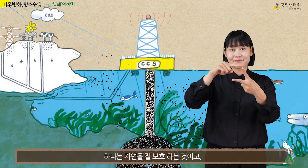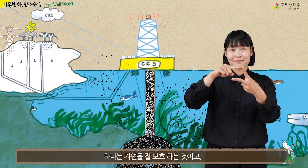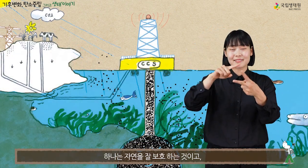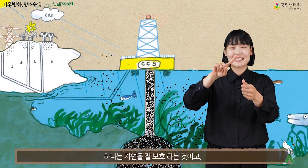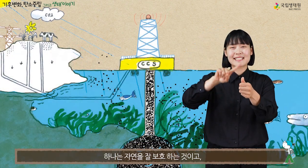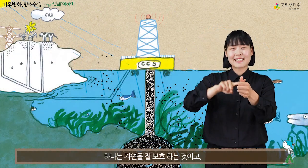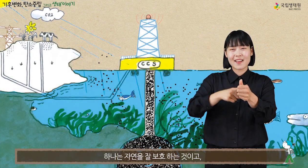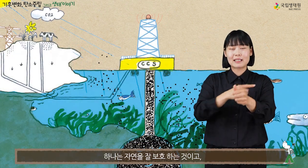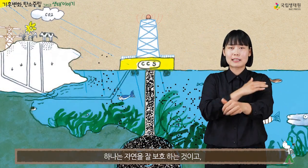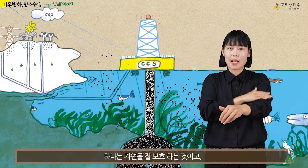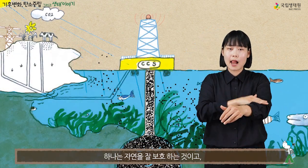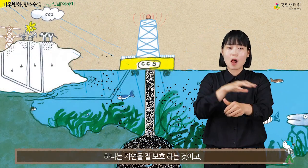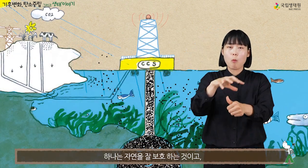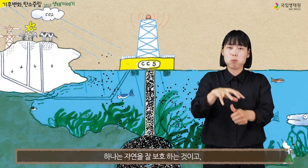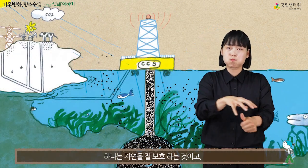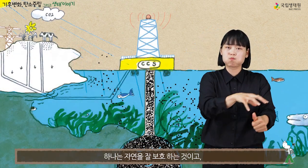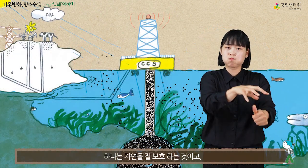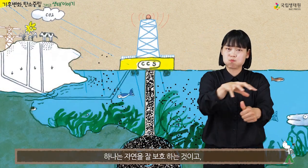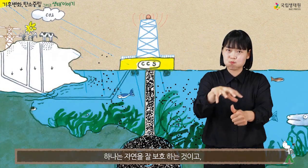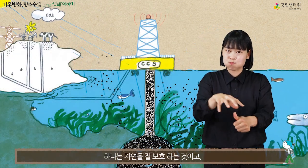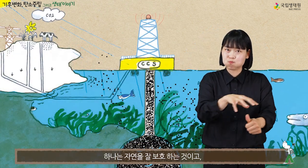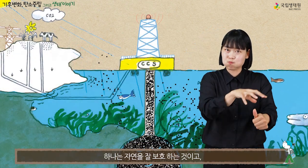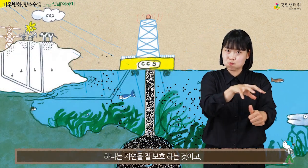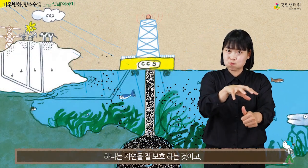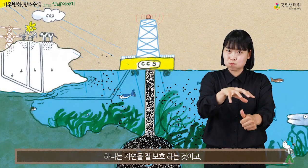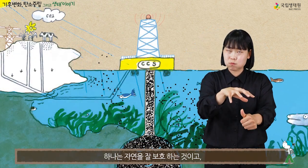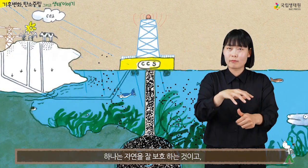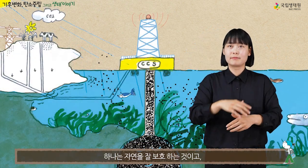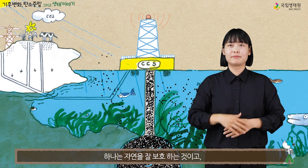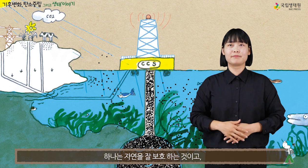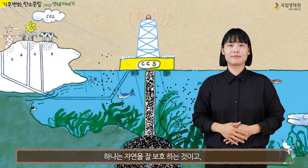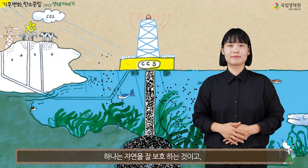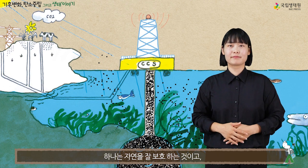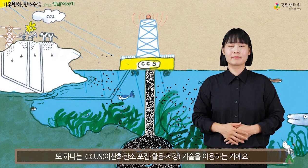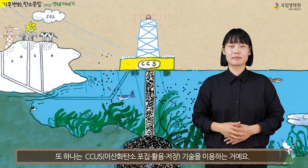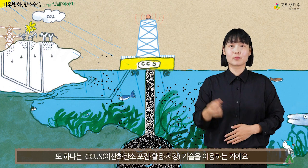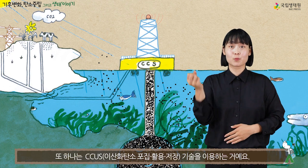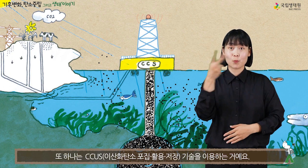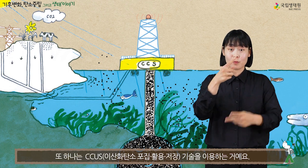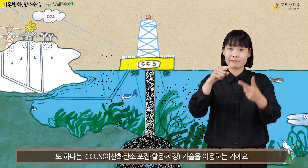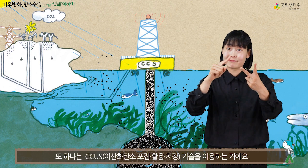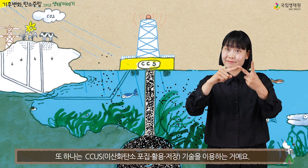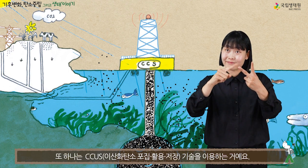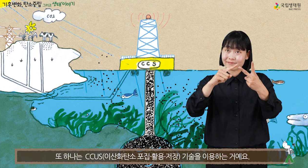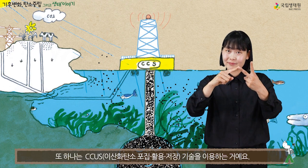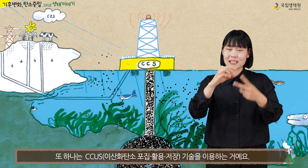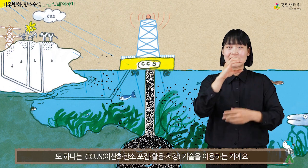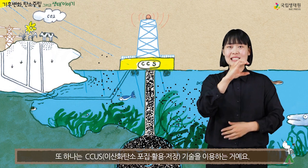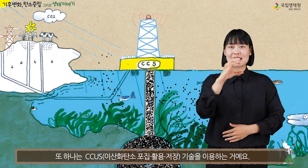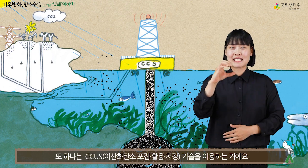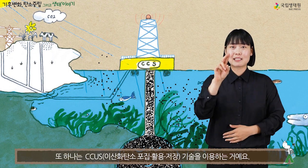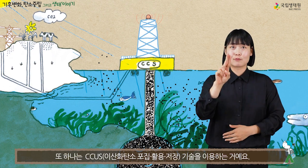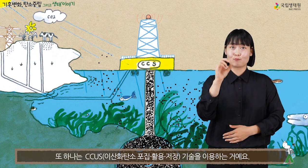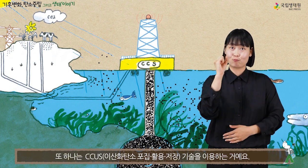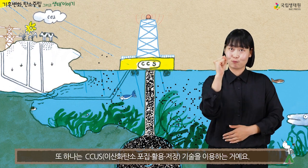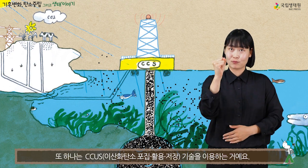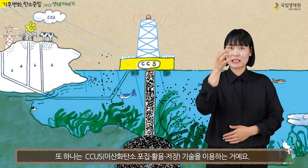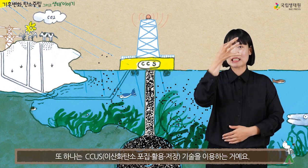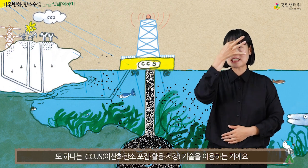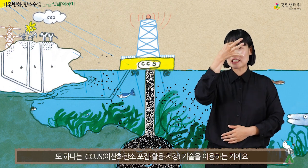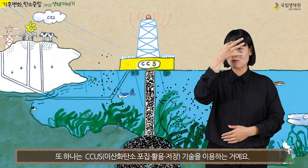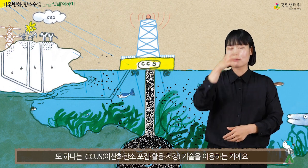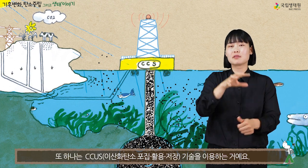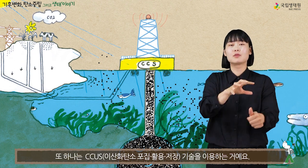하나는 자연을 잘 보호하는 것이고 또 하나는 CCUS,